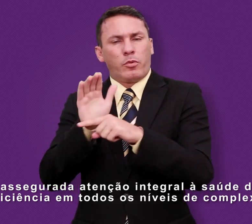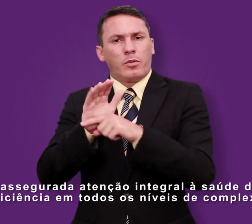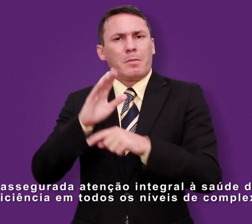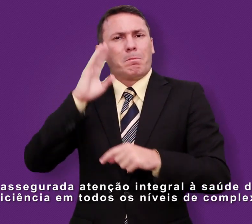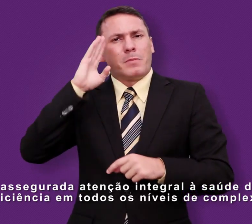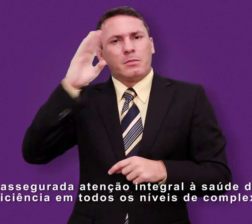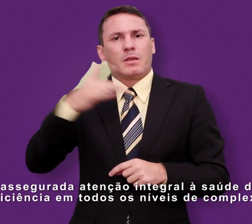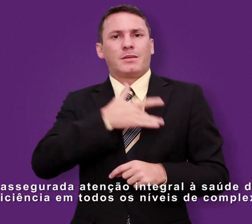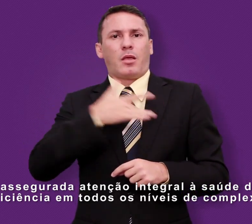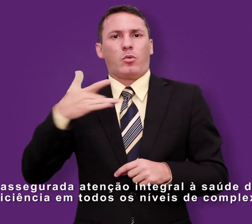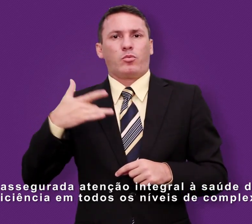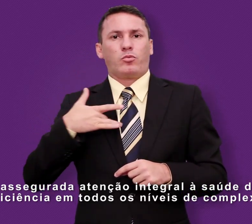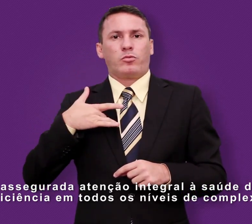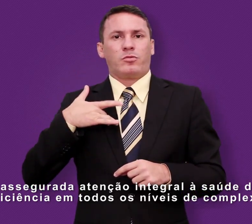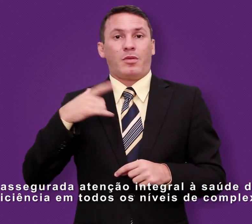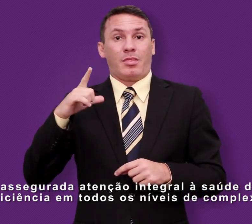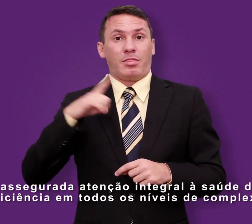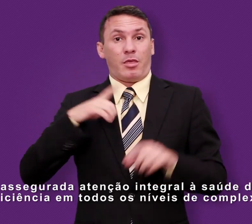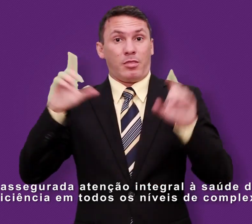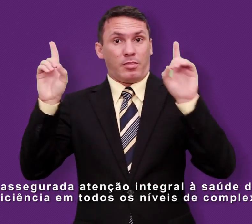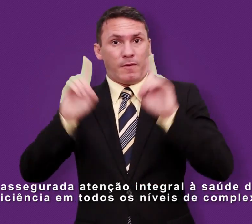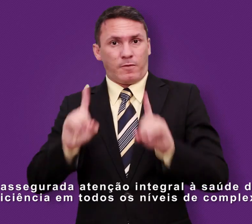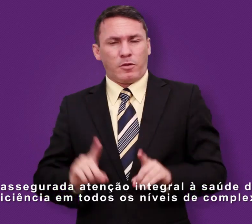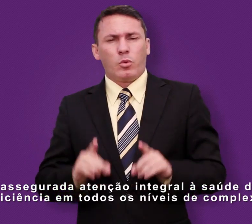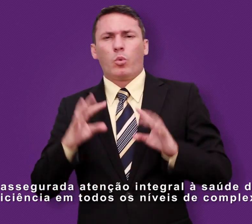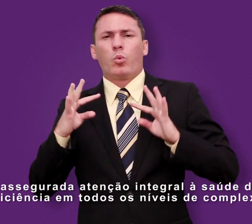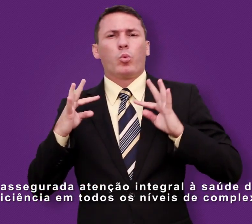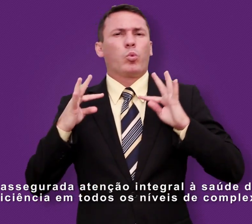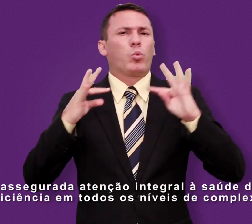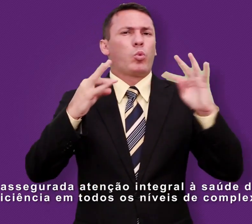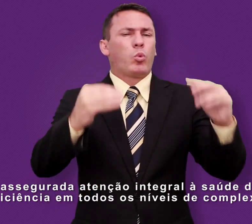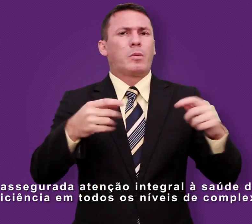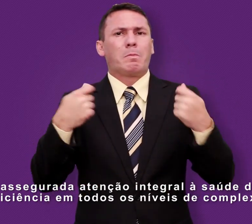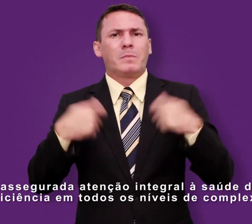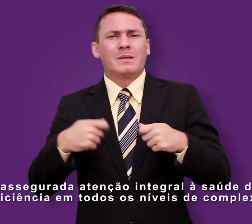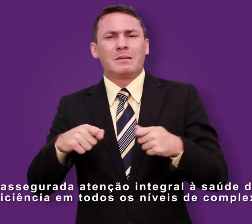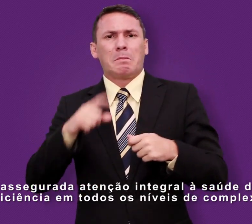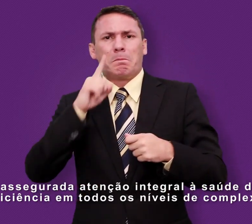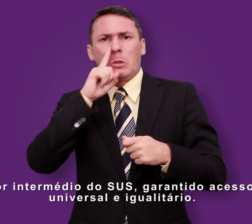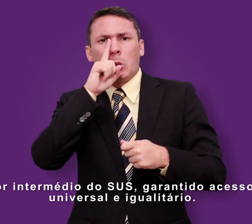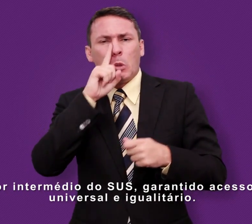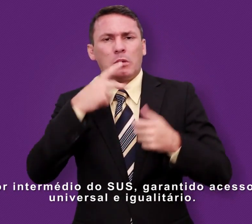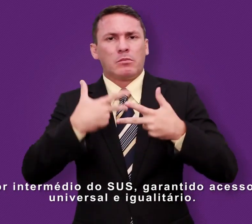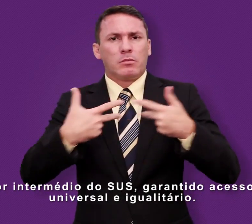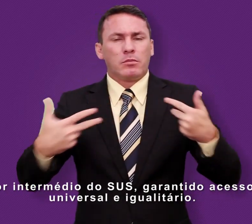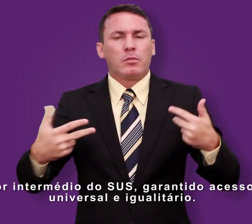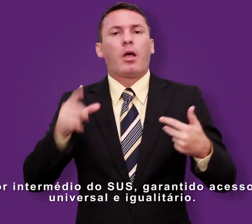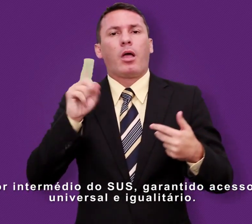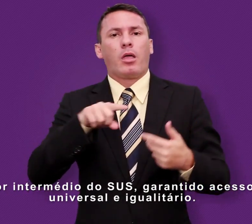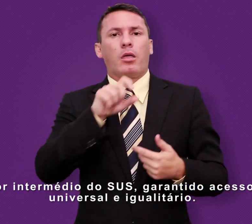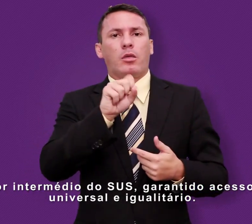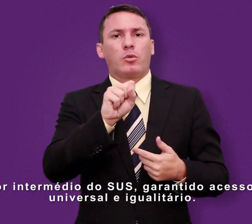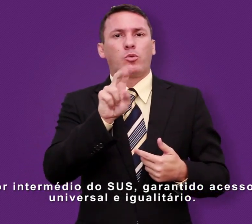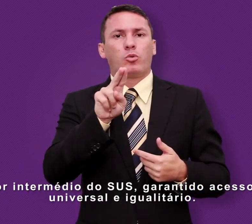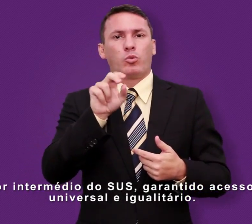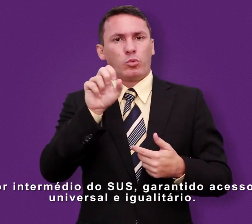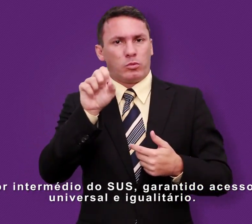saúde da pessoa com deficiência em todos os níveis de complexidade, por intermédio do SUS, garantido